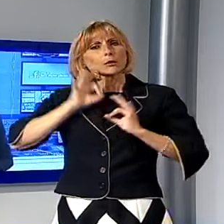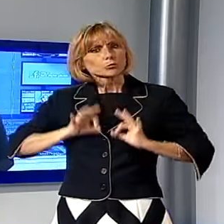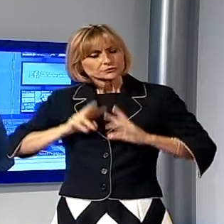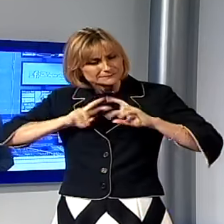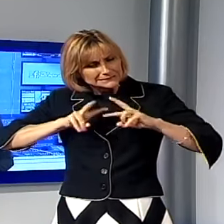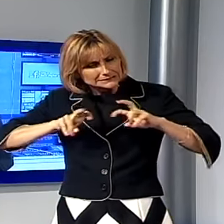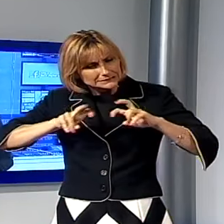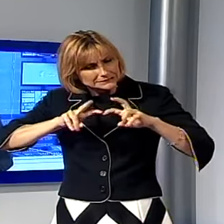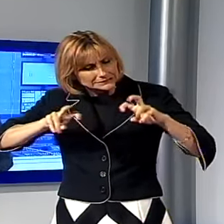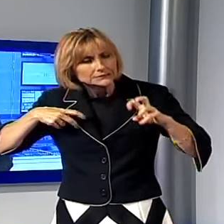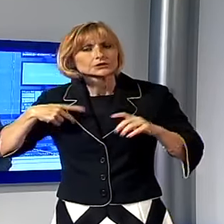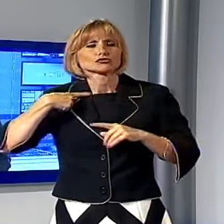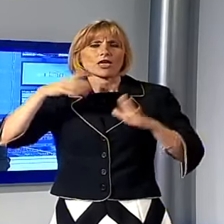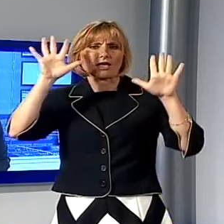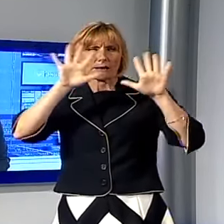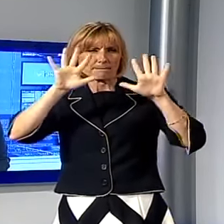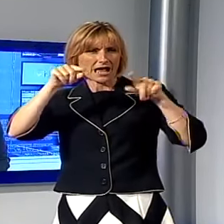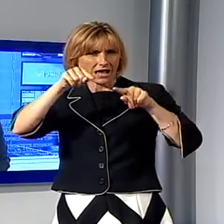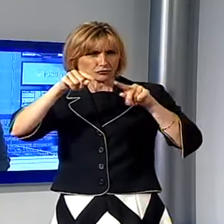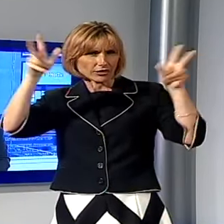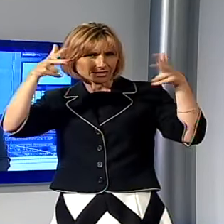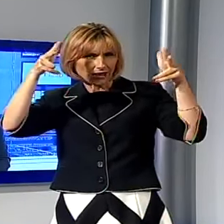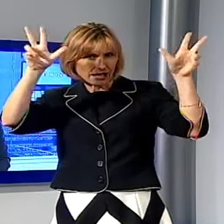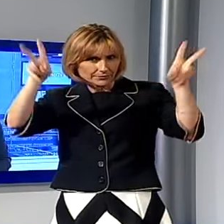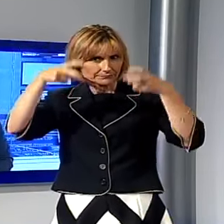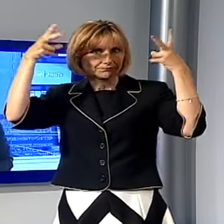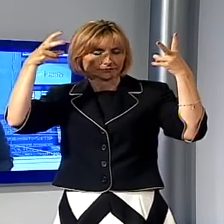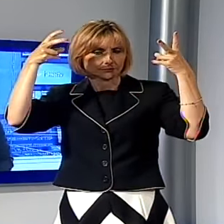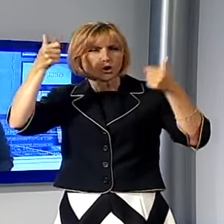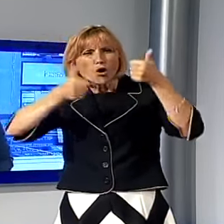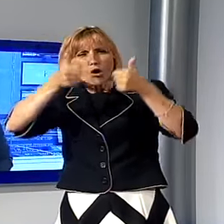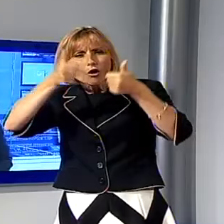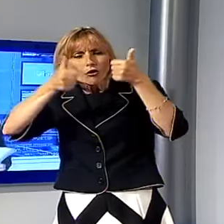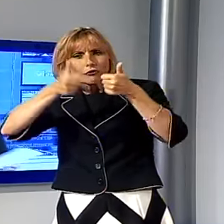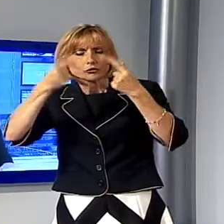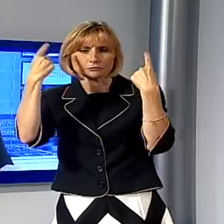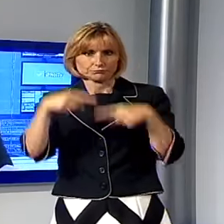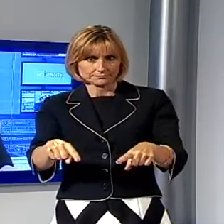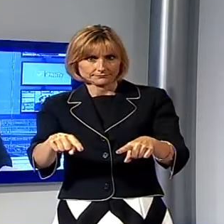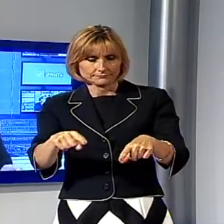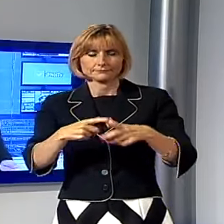comparando diverse immagini di varie telecamere di sorveglianza presenti nella zona.